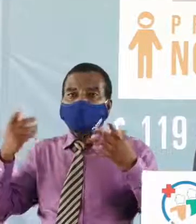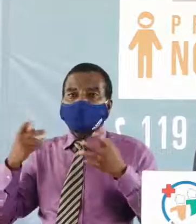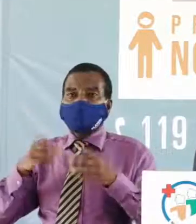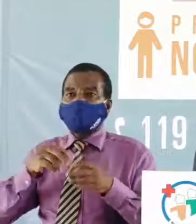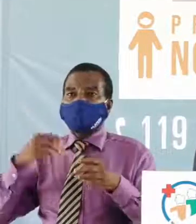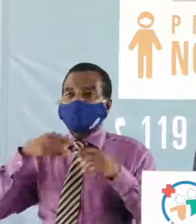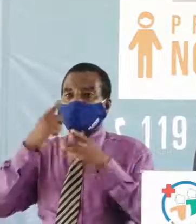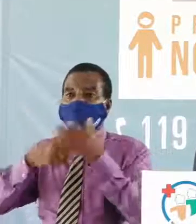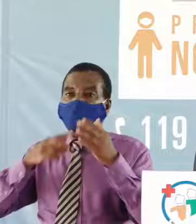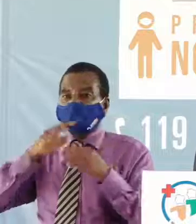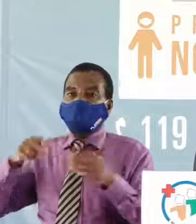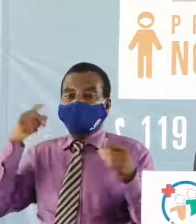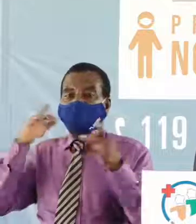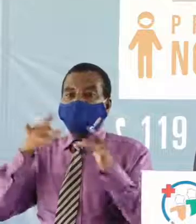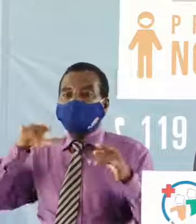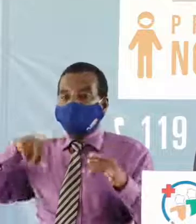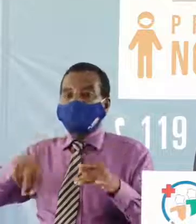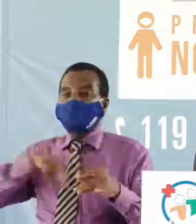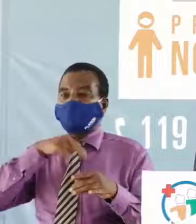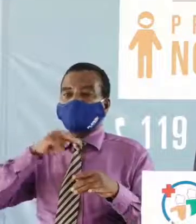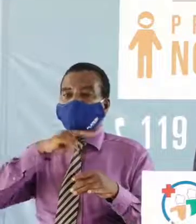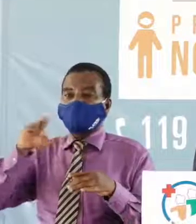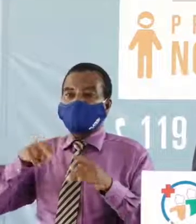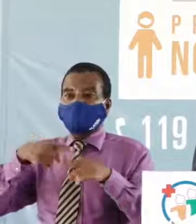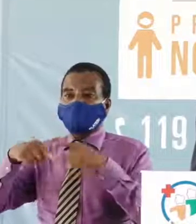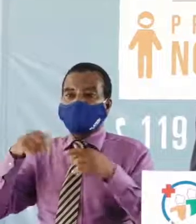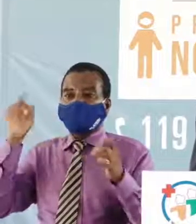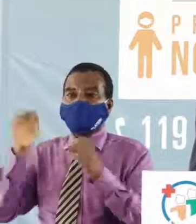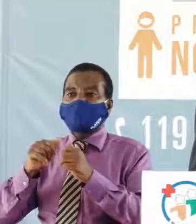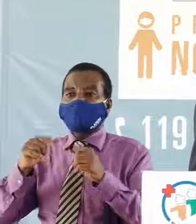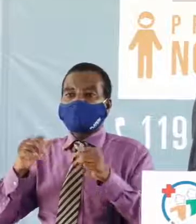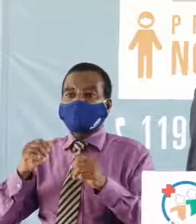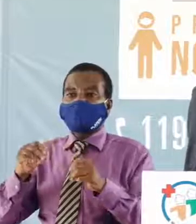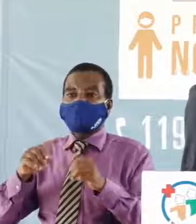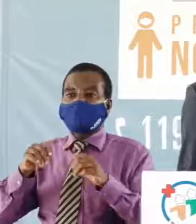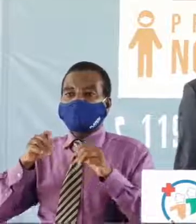cette bataille avec les responsables des syndicats de transport merci